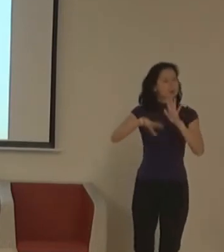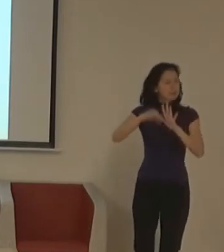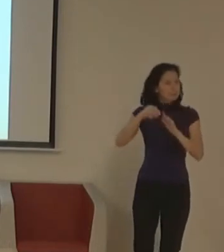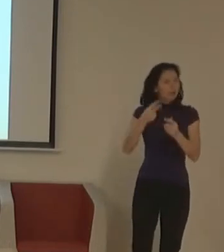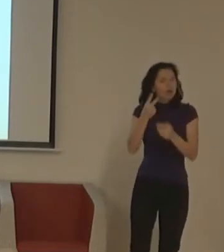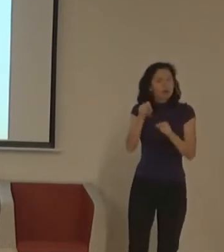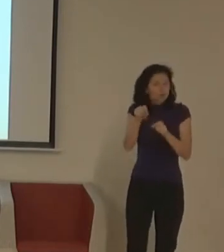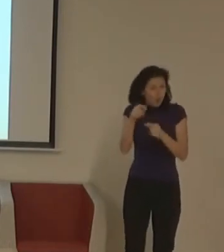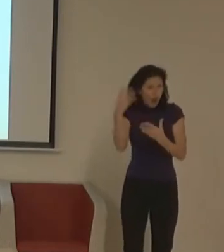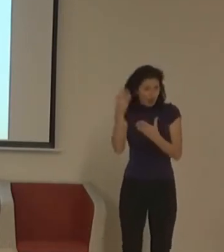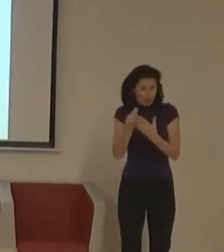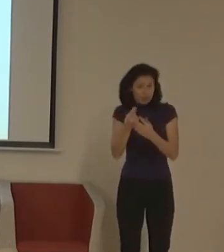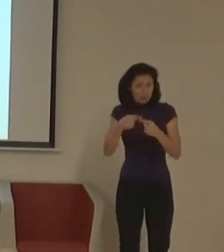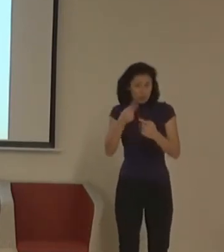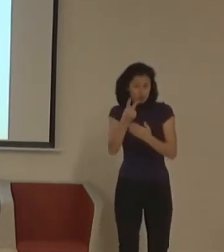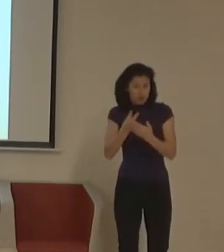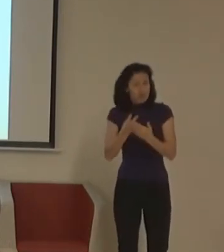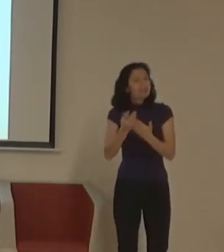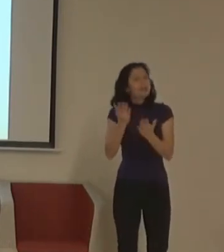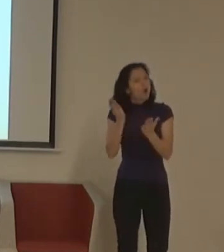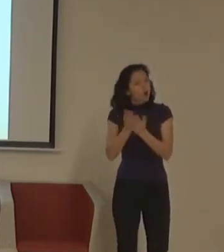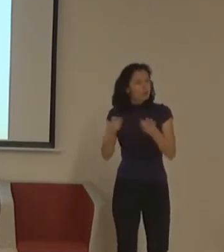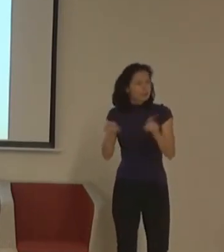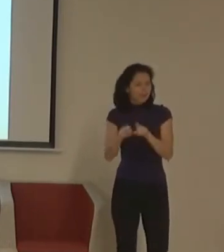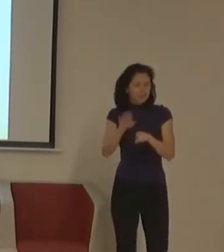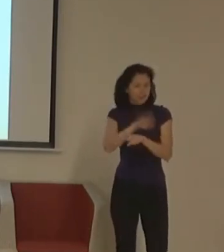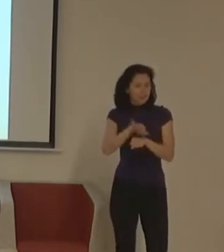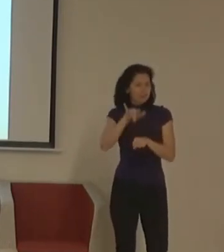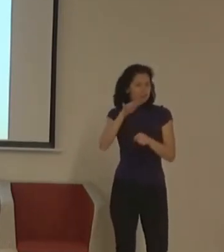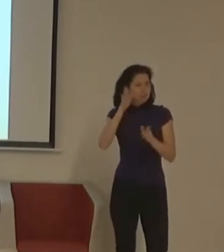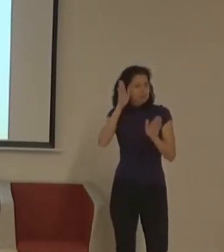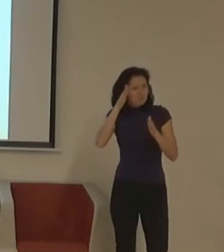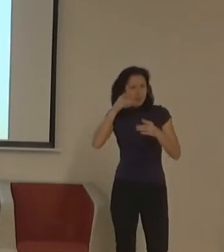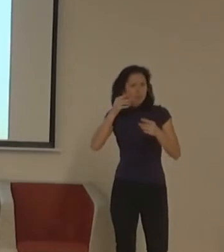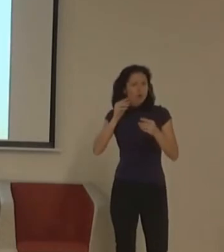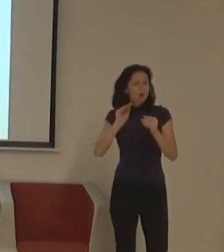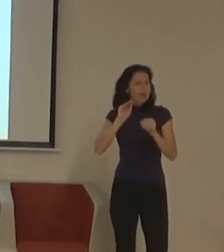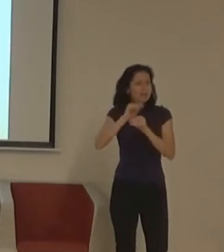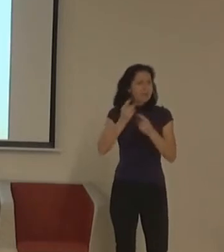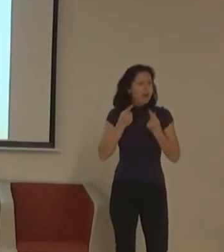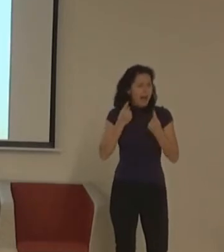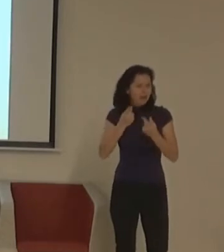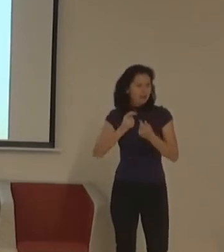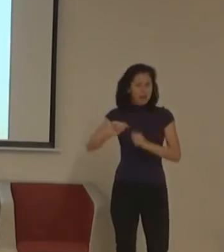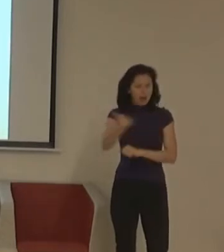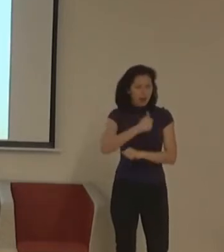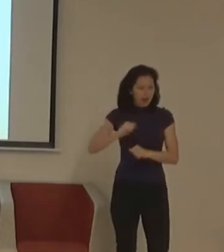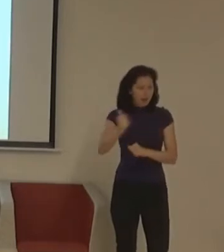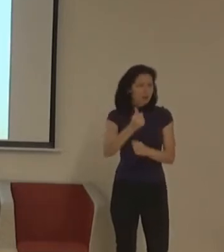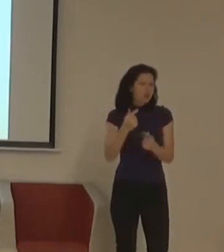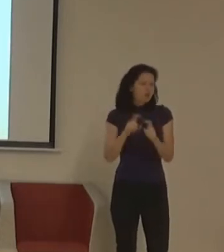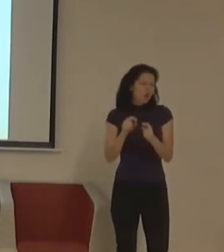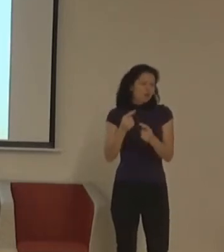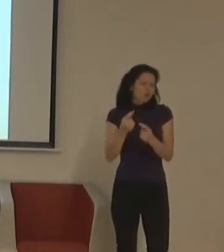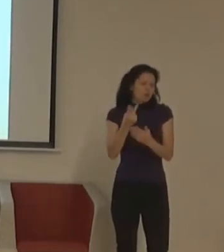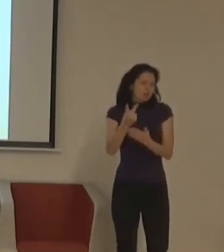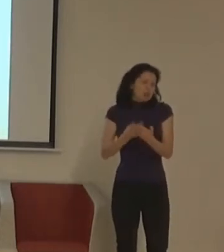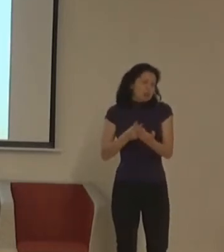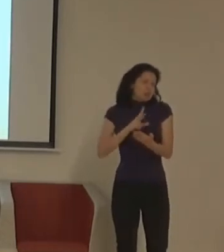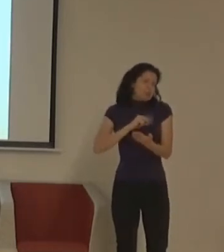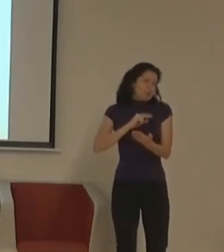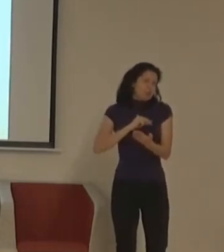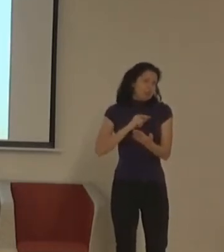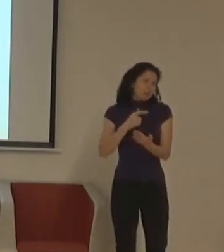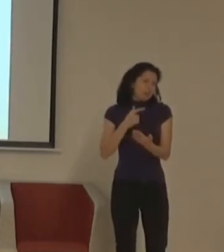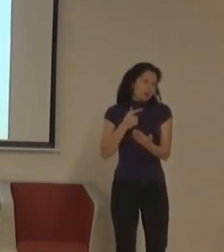nebo jsou dyslektici, prostě se jim hůř čte. A když něco neděláte rádi, protože to děláte hůř, máte s ním obtíže, tak to neděláte